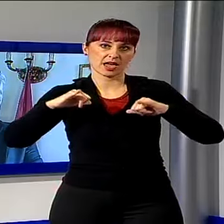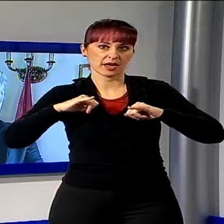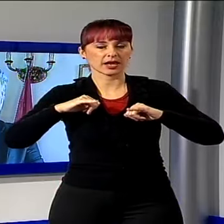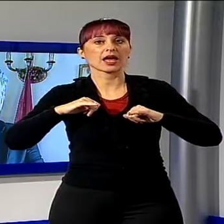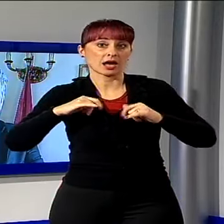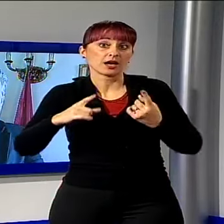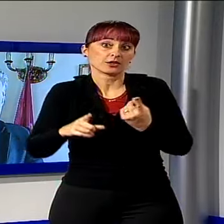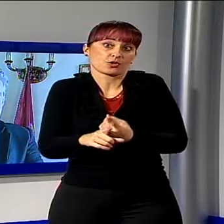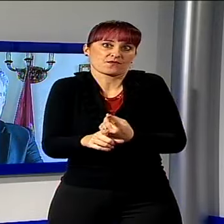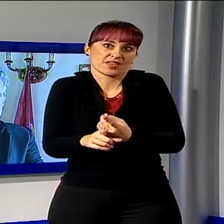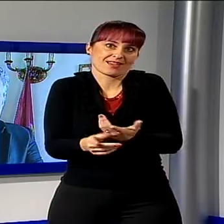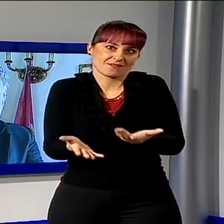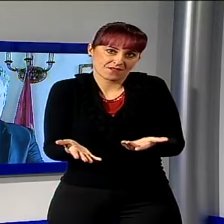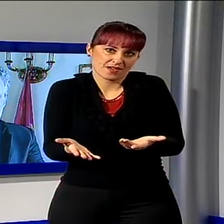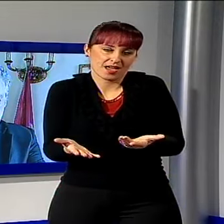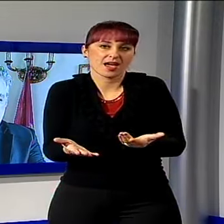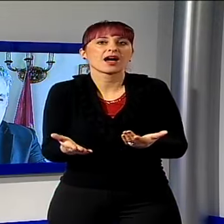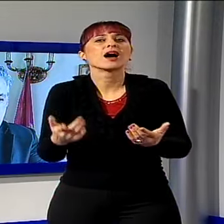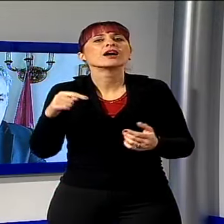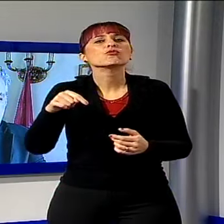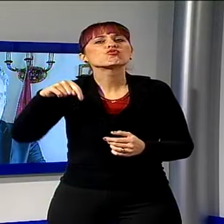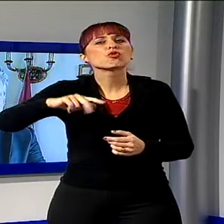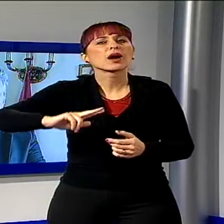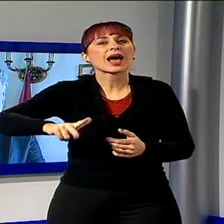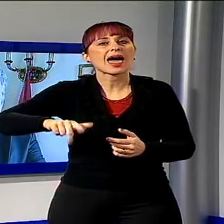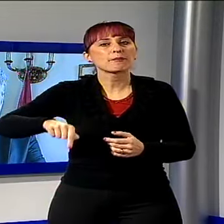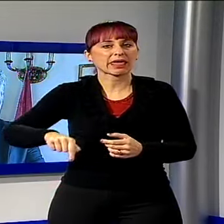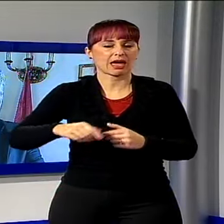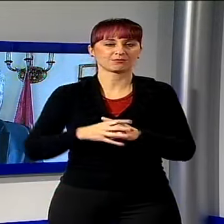nella sua amata Calabria.